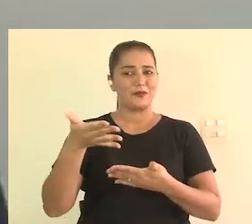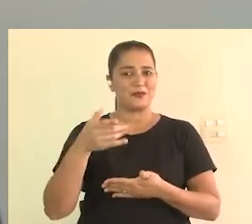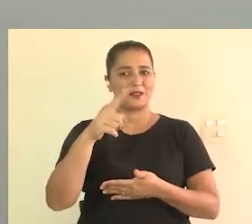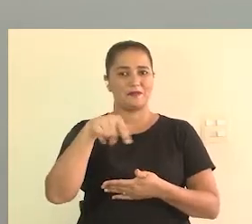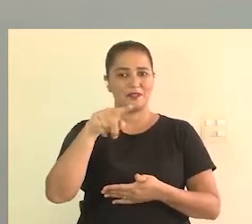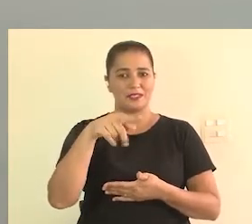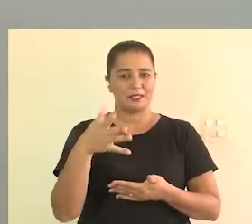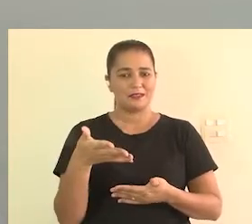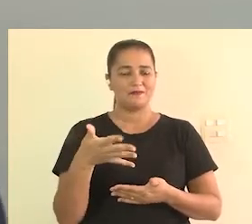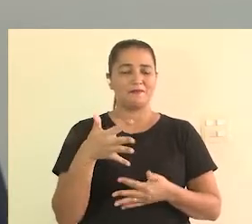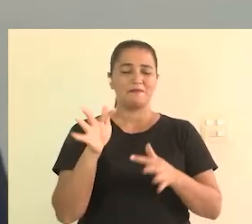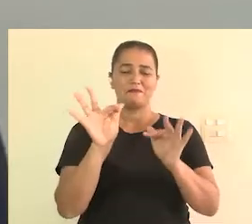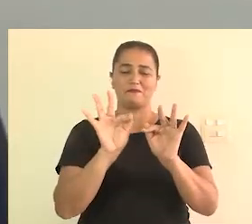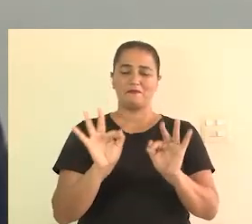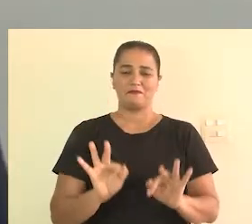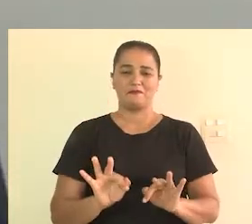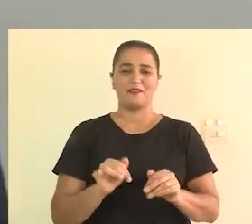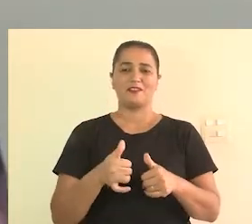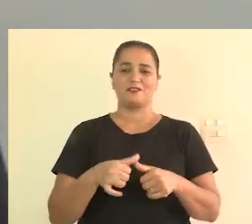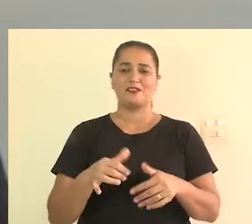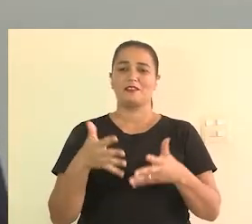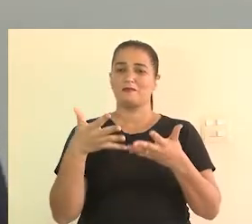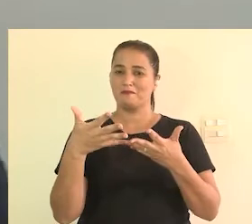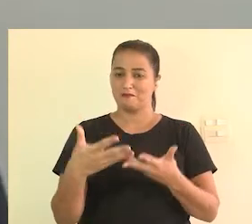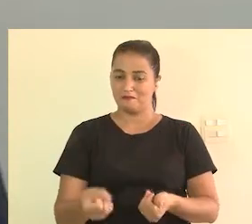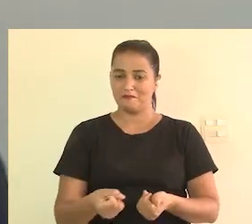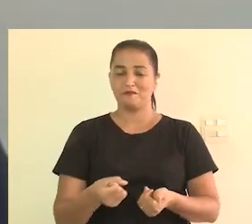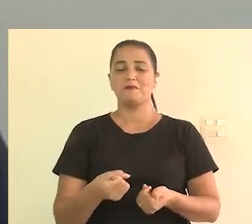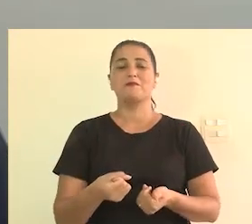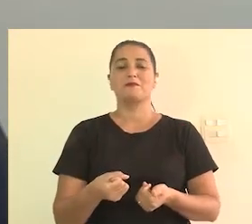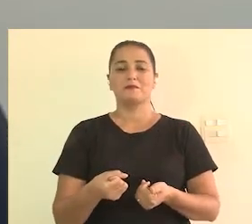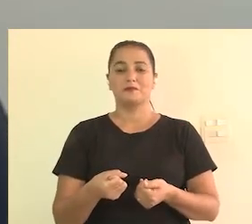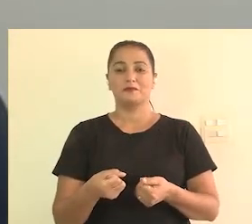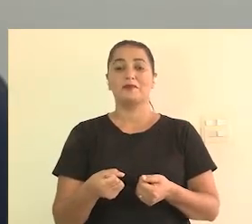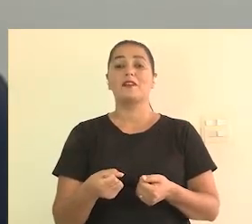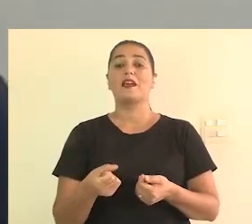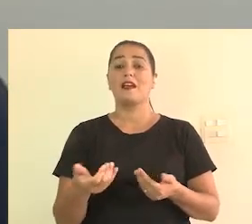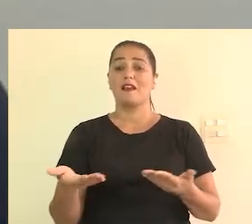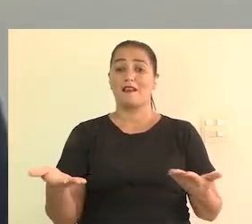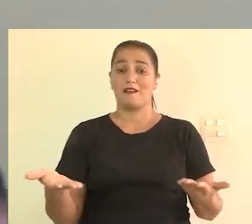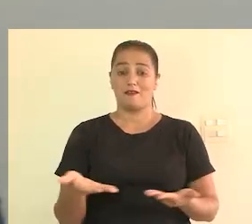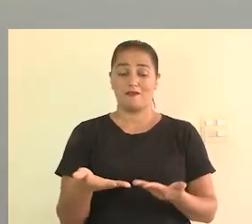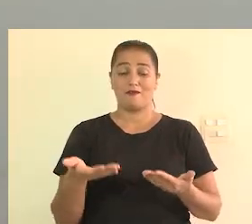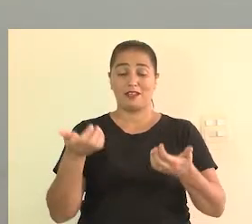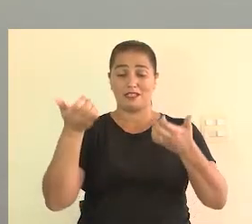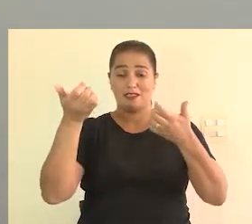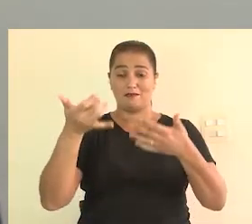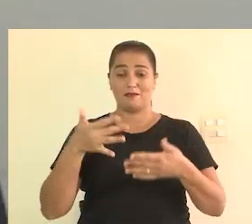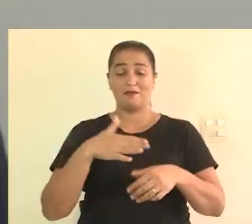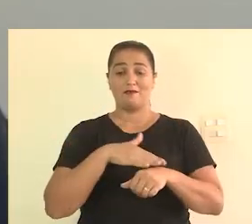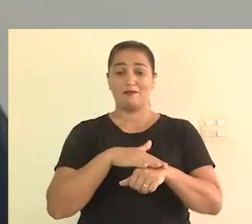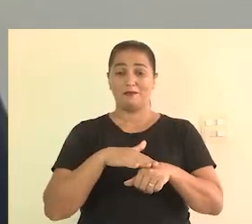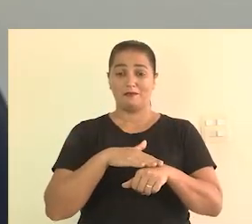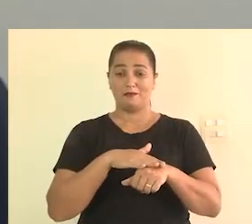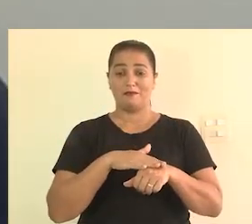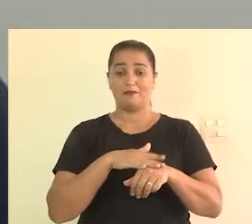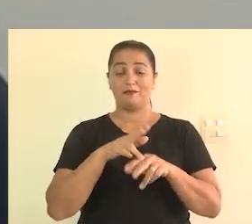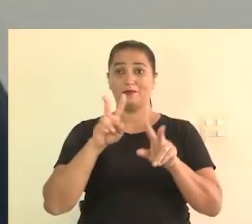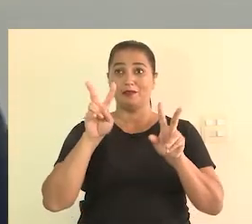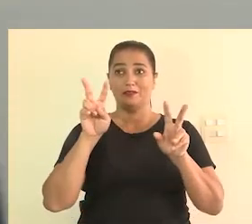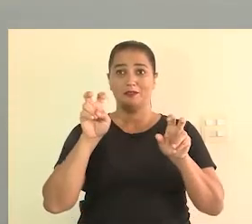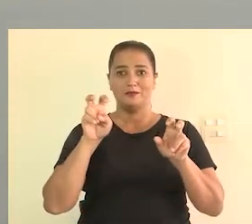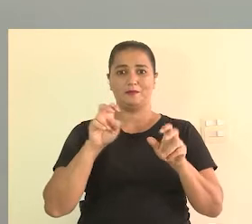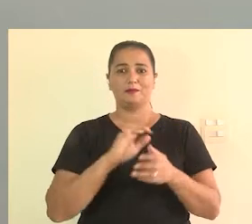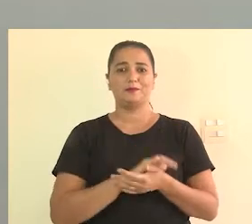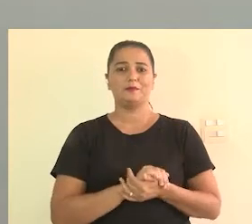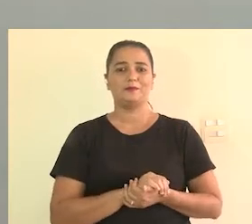como convidados. Então, fico muito feliz por vocês terem aceitado o convite. E a gente vai falar muito, porque eu acho que é muito importante a gente falar